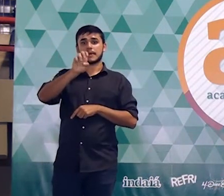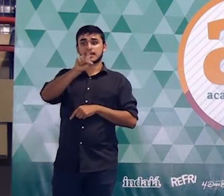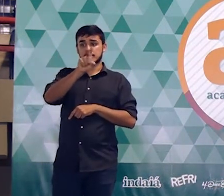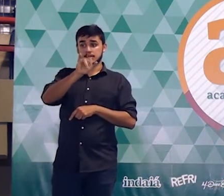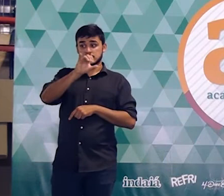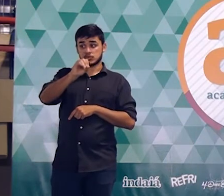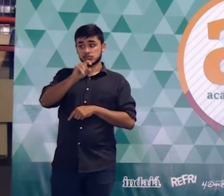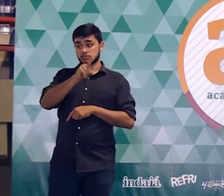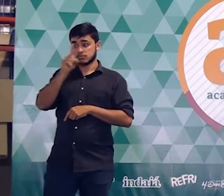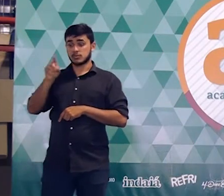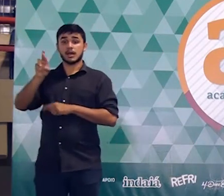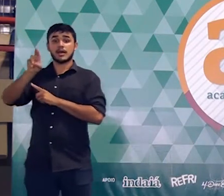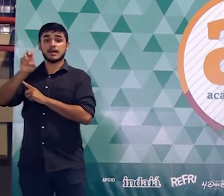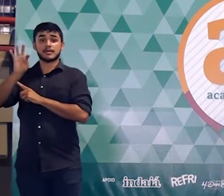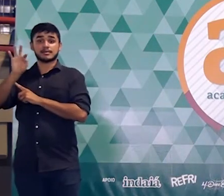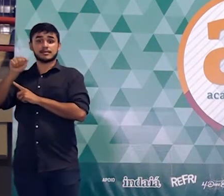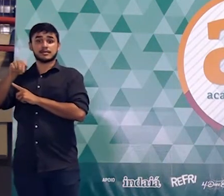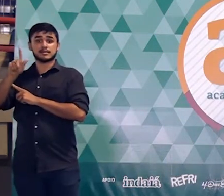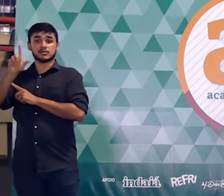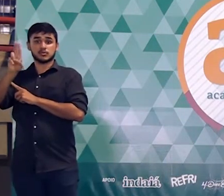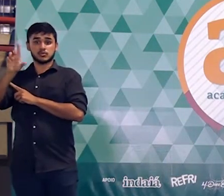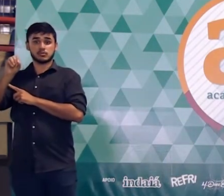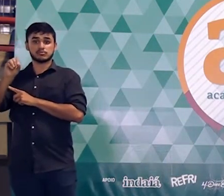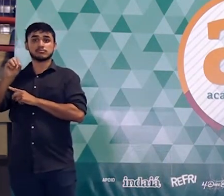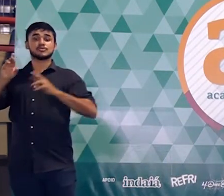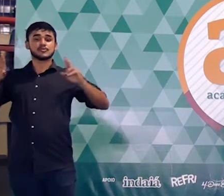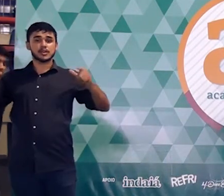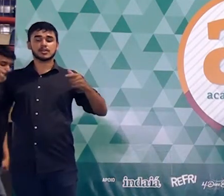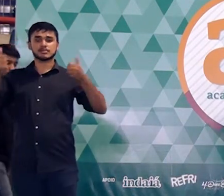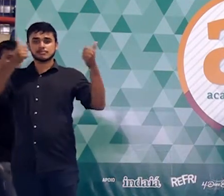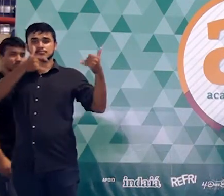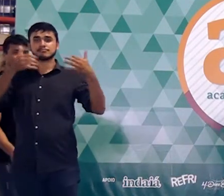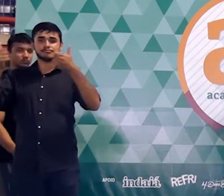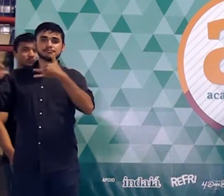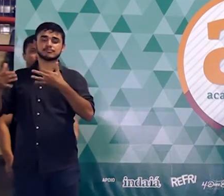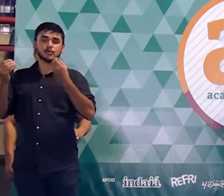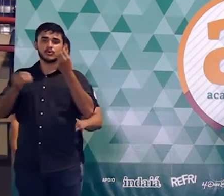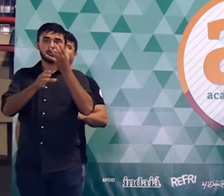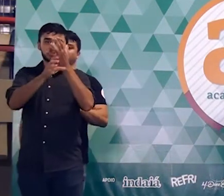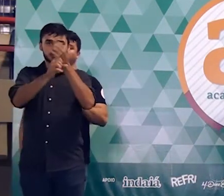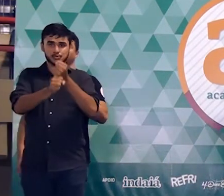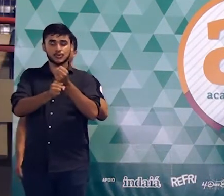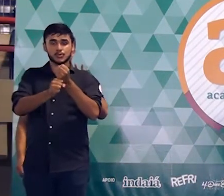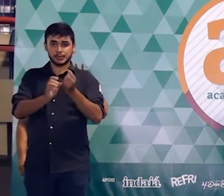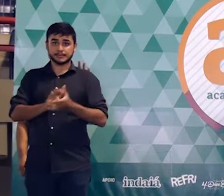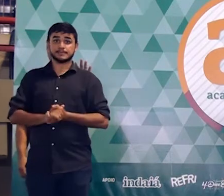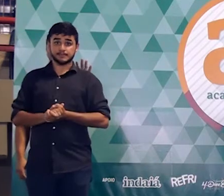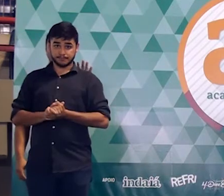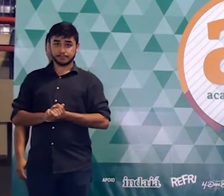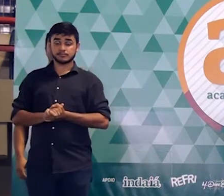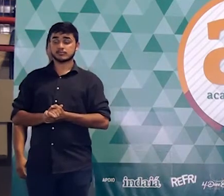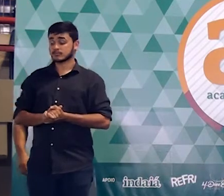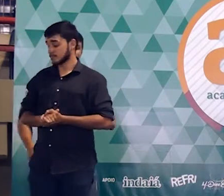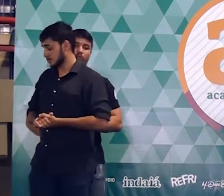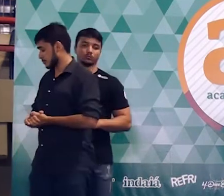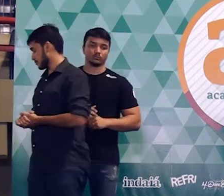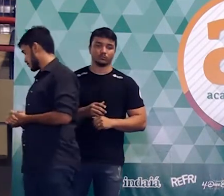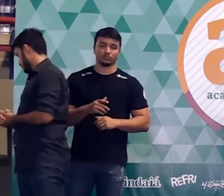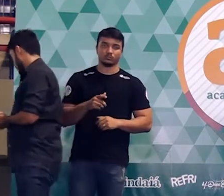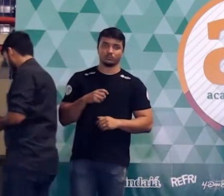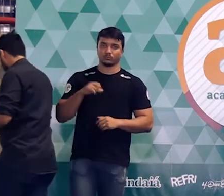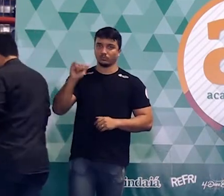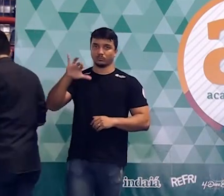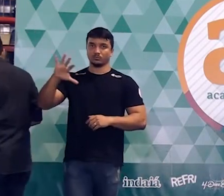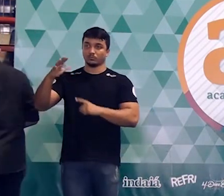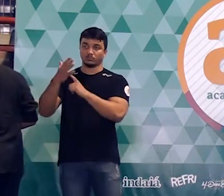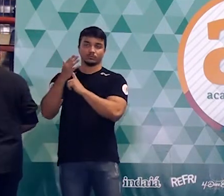precisou deduzir muita coisa. Por quê? Porque todas as medidas que eu precisava para efetuar o cálculo da área, a figura já